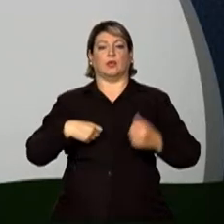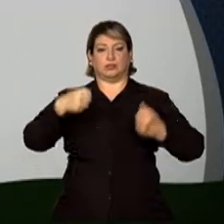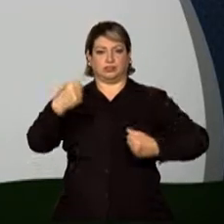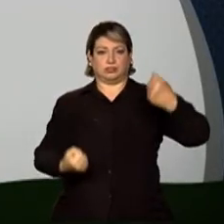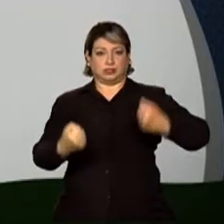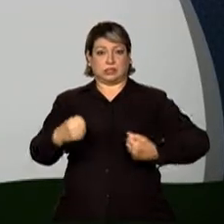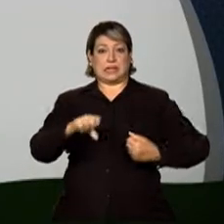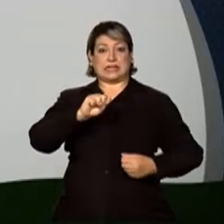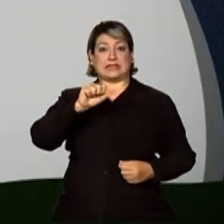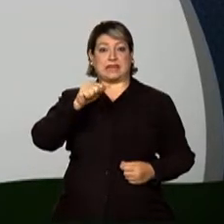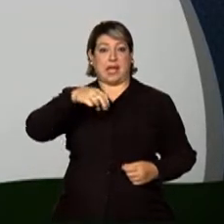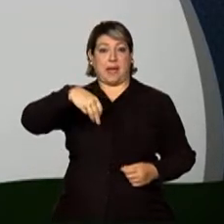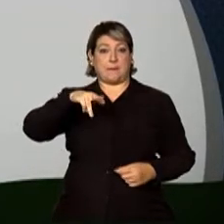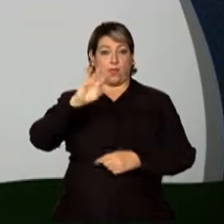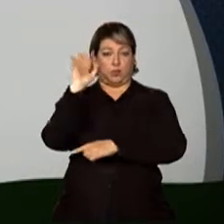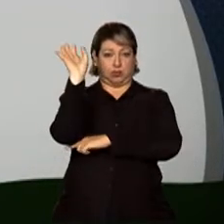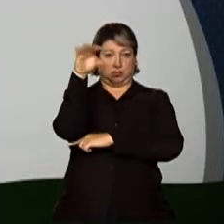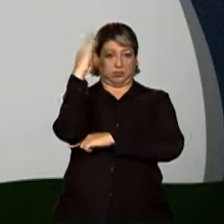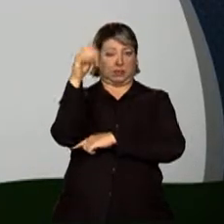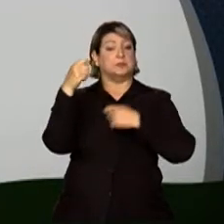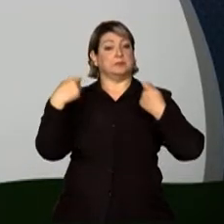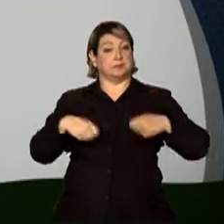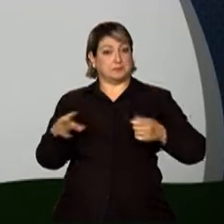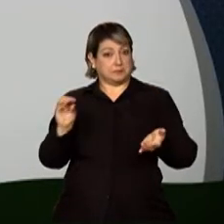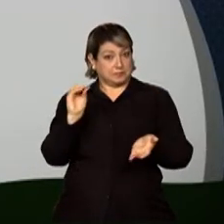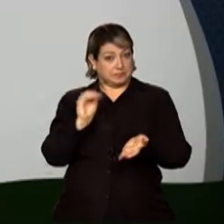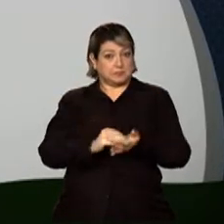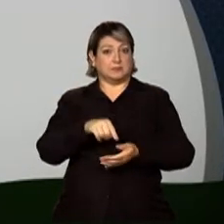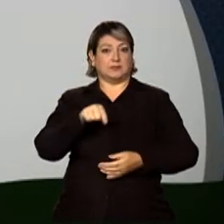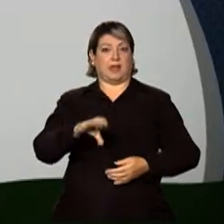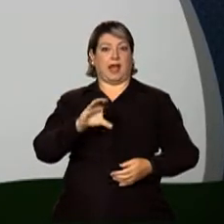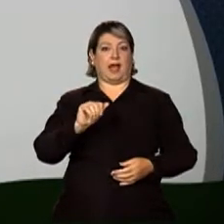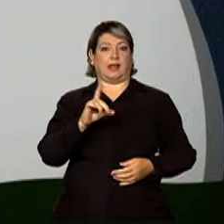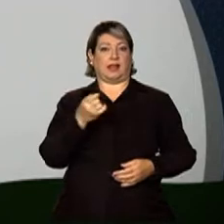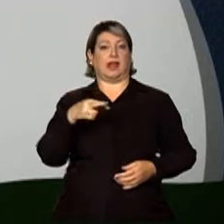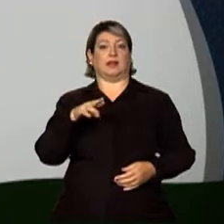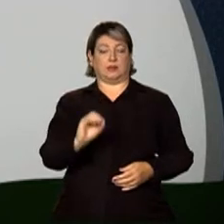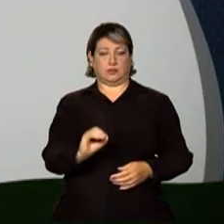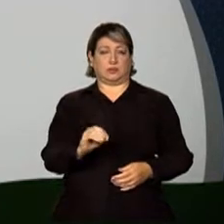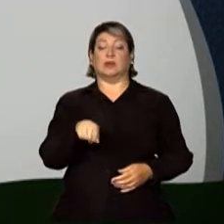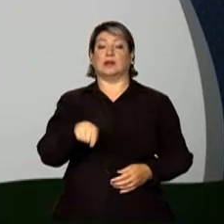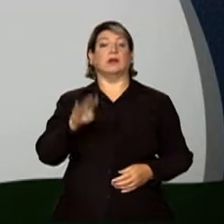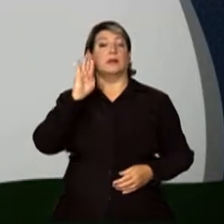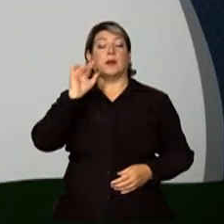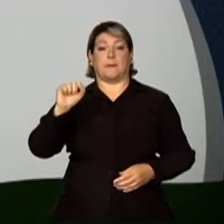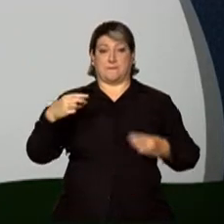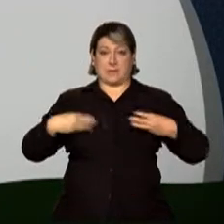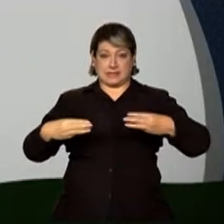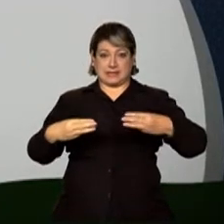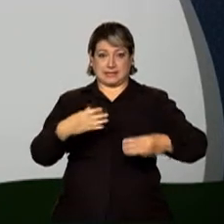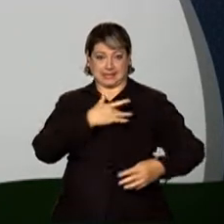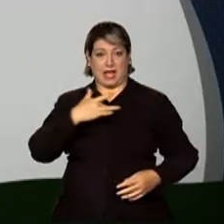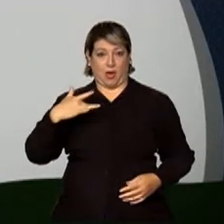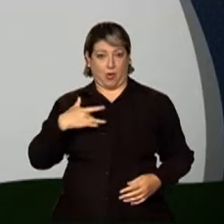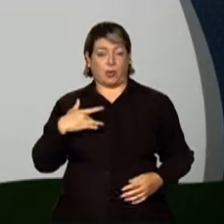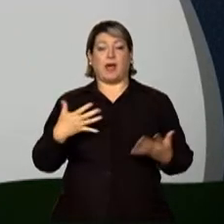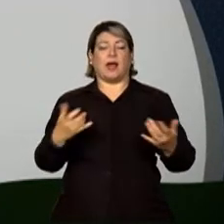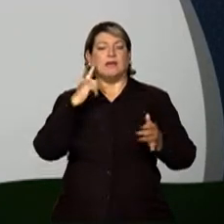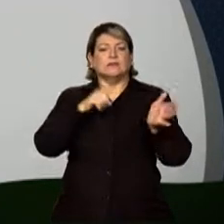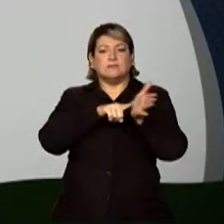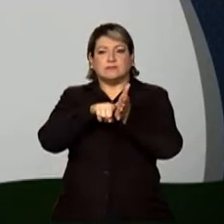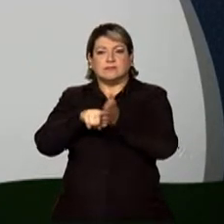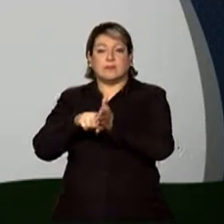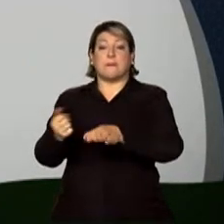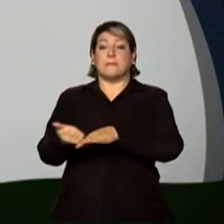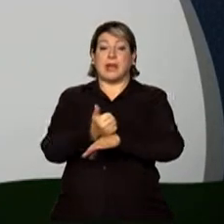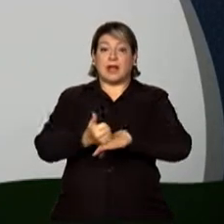de urgências do SAMU, o Serviço de Atendimento Móvel e Urgência. O objetivo do Ministério da Saúde é melhorar